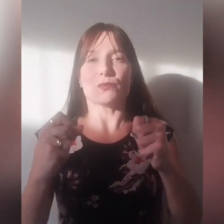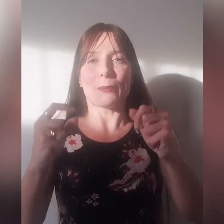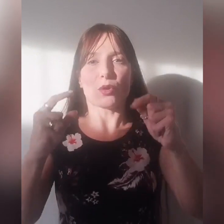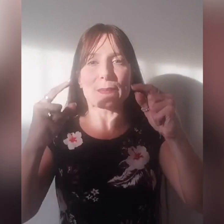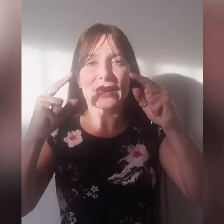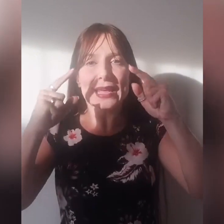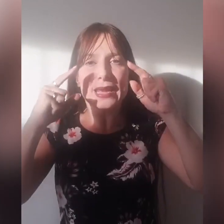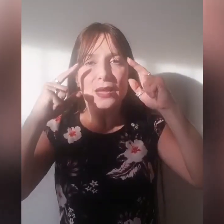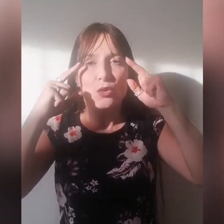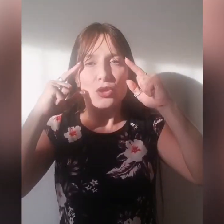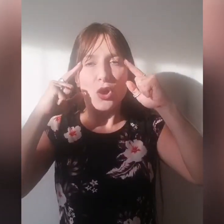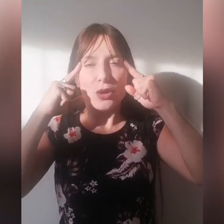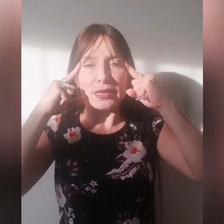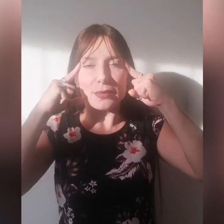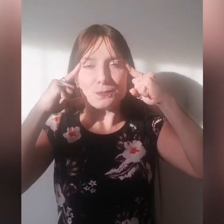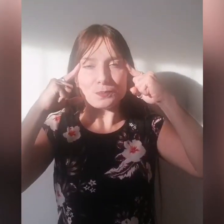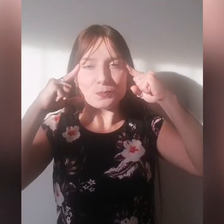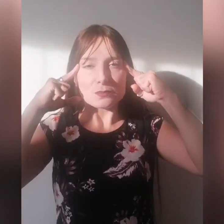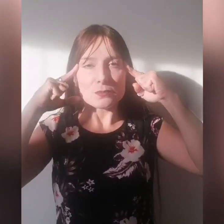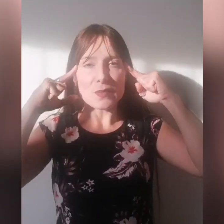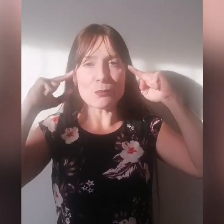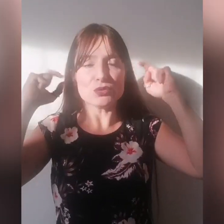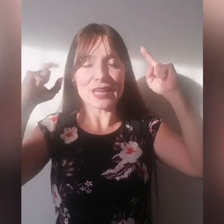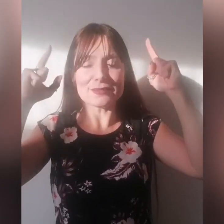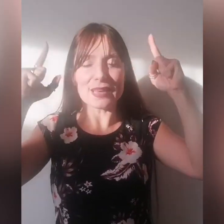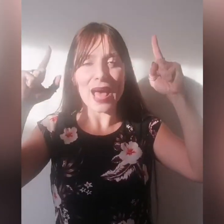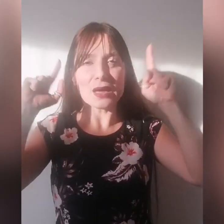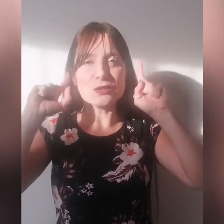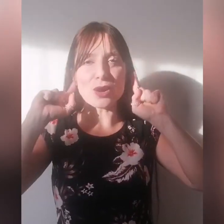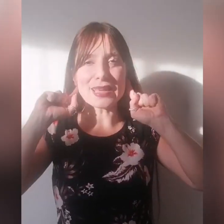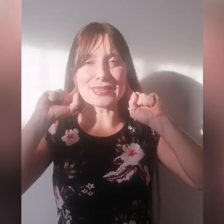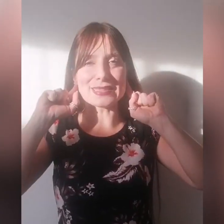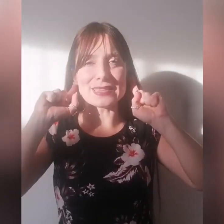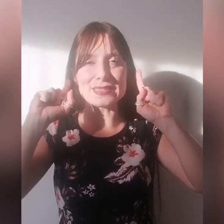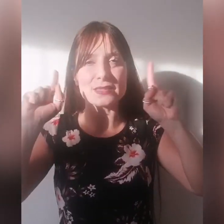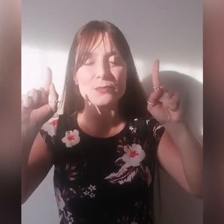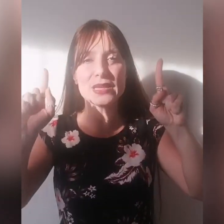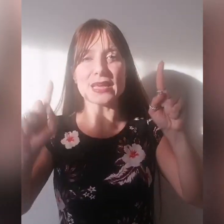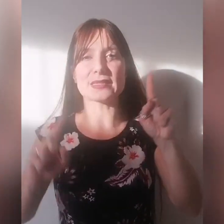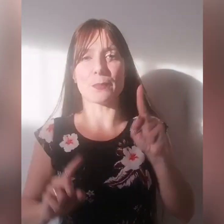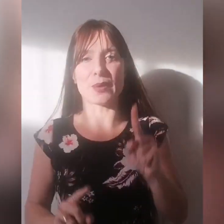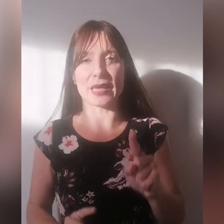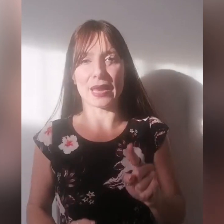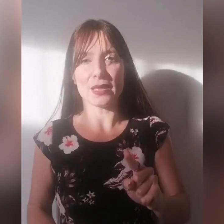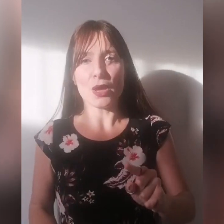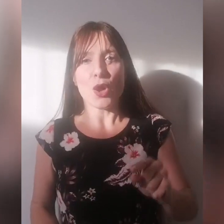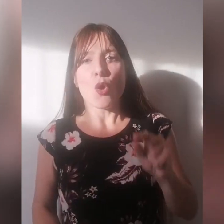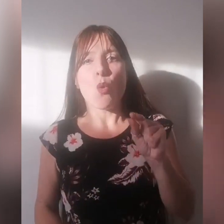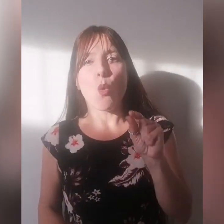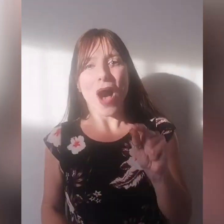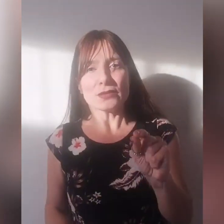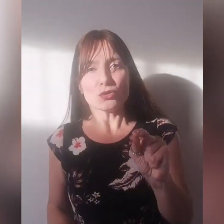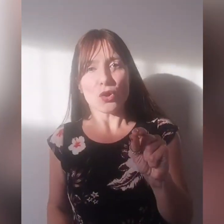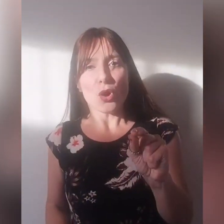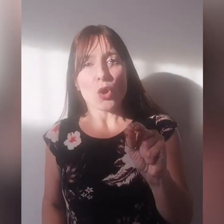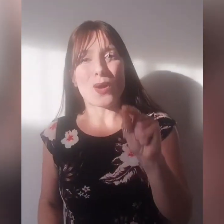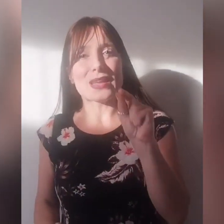dobbiamo rimanere con gli occhi puntati là, gli orecchi sensibili e sapere quando quella